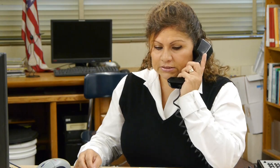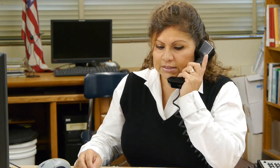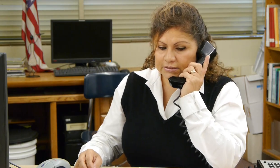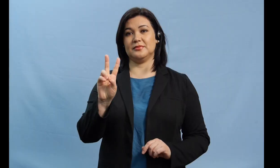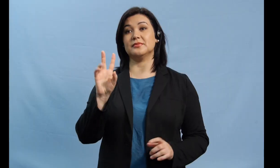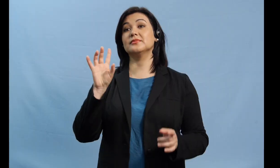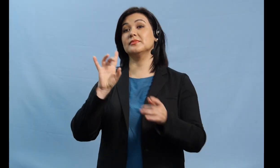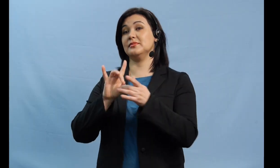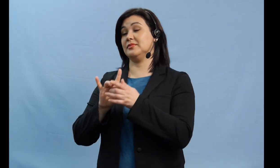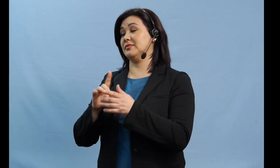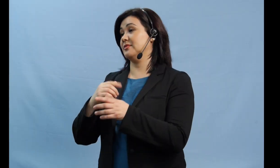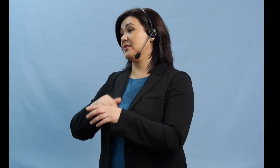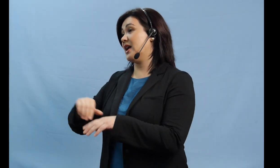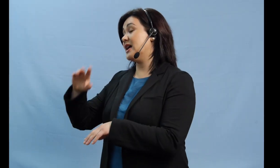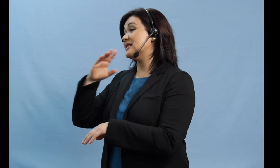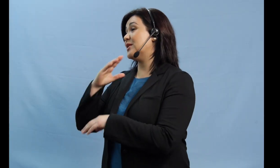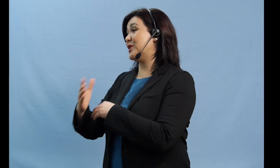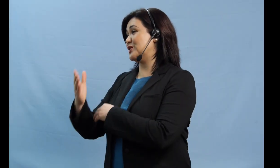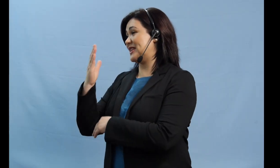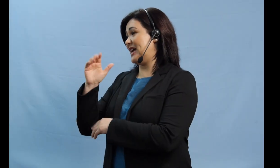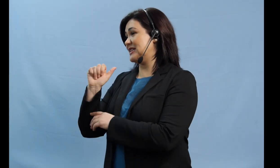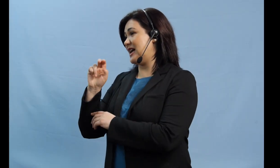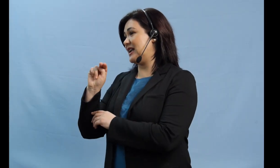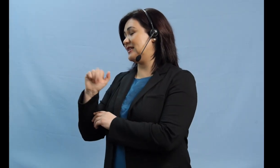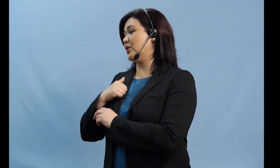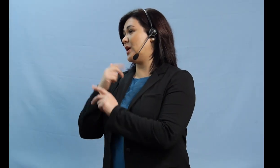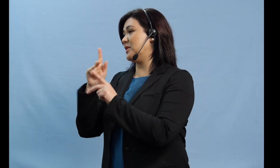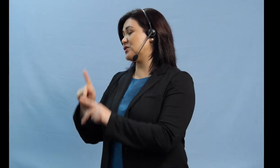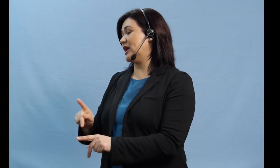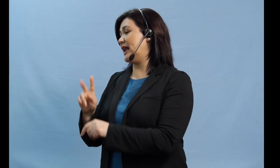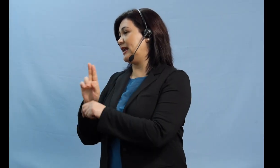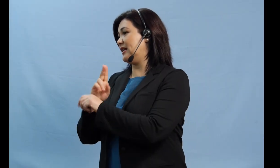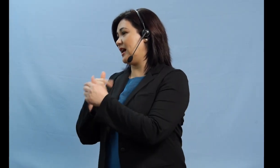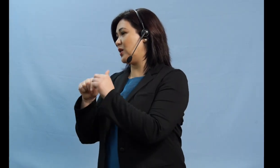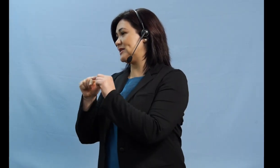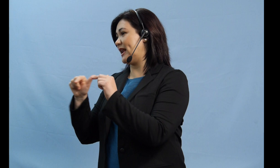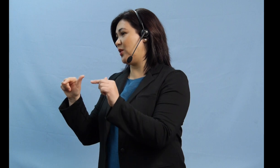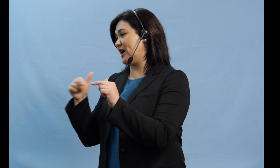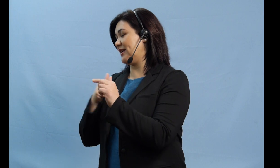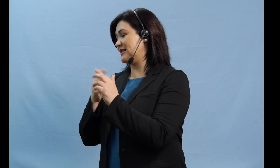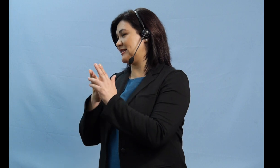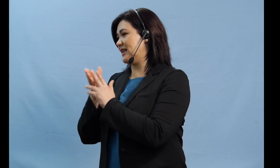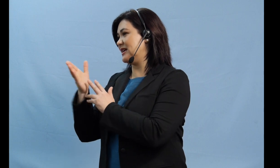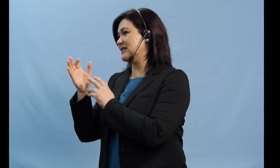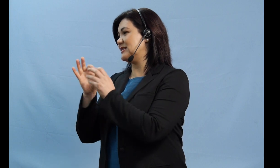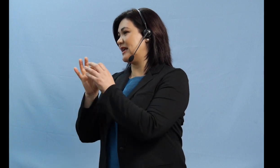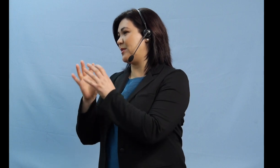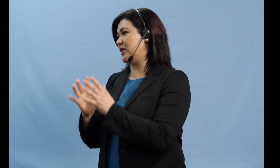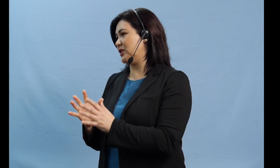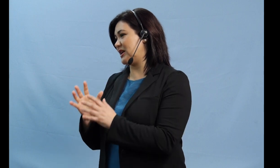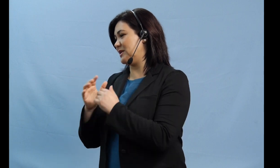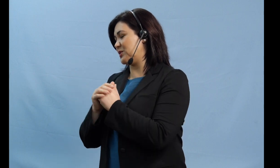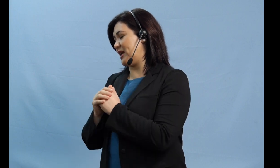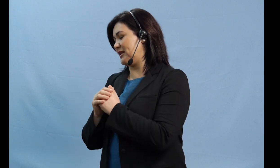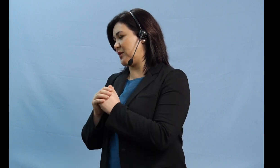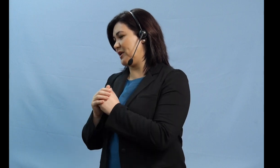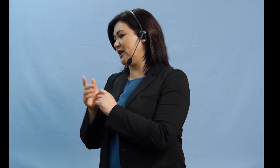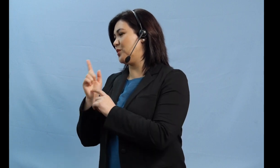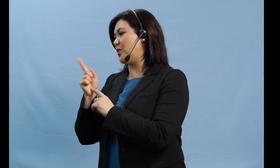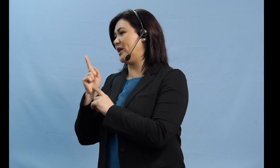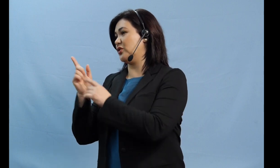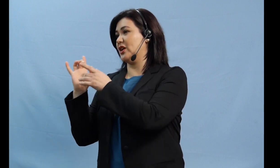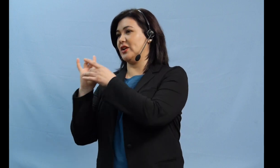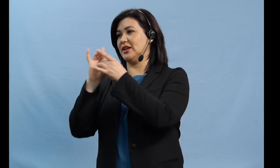buenos días habla Ana si buenos días Ana tengo una persona en la línea que usa lenguaje de señas le está llamando a través de un